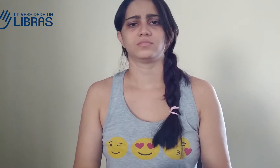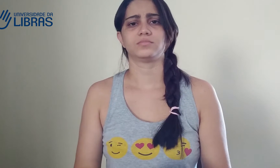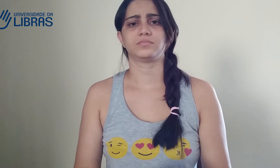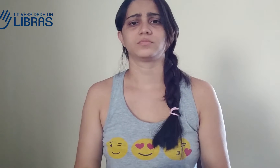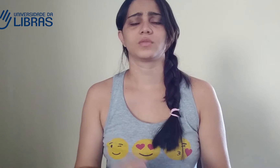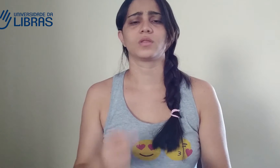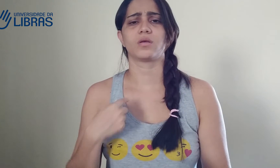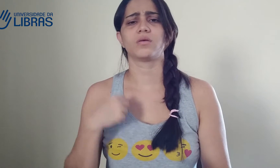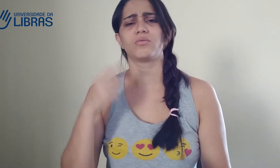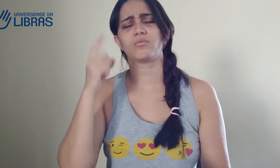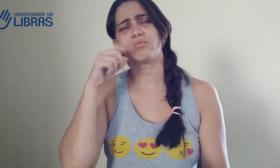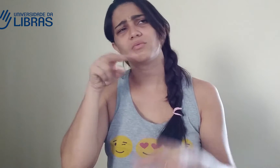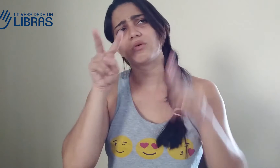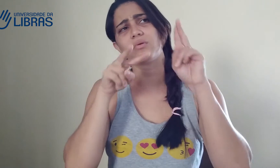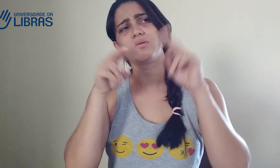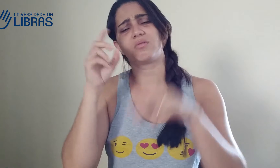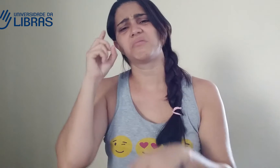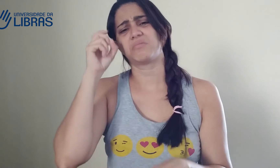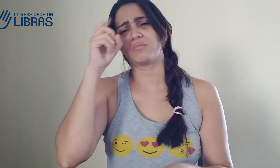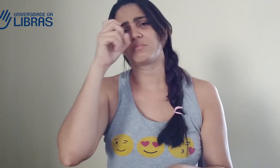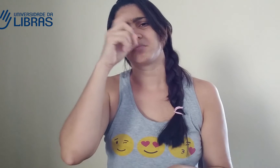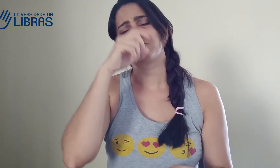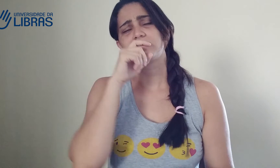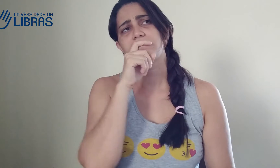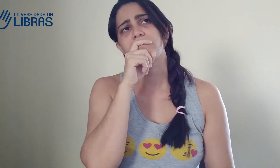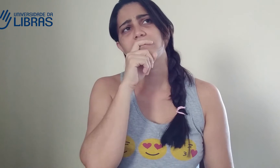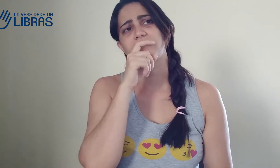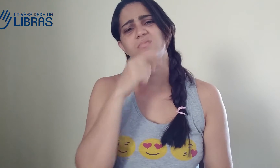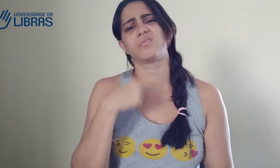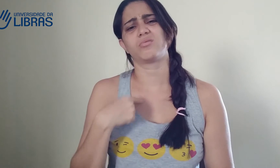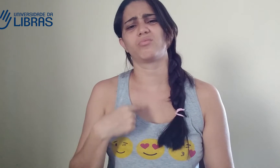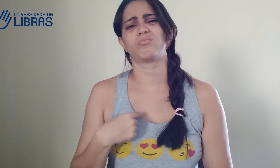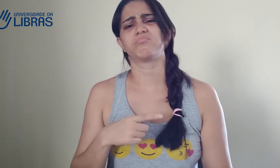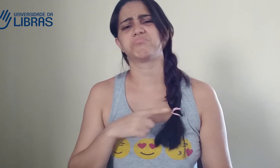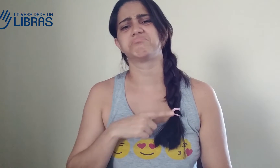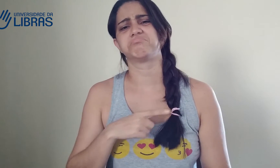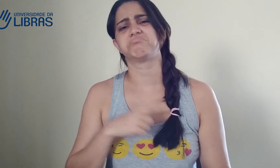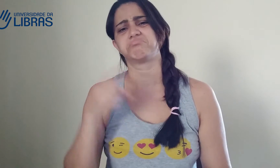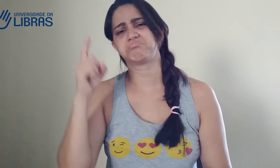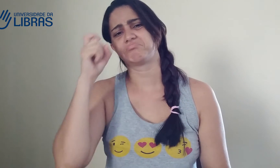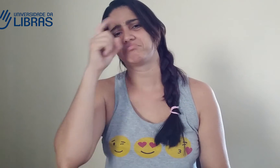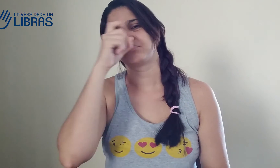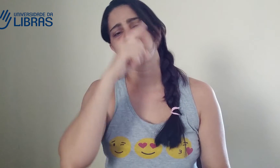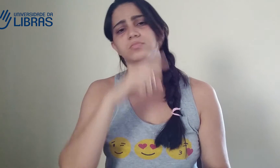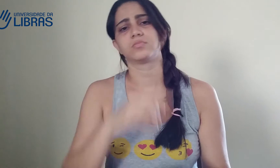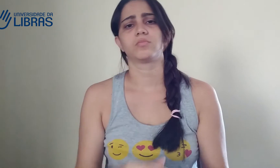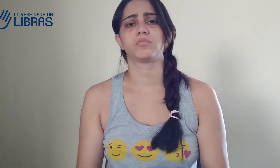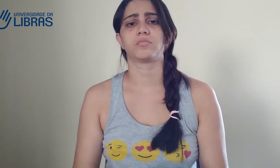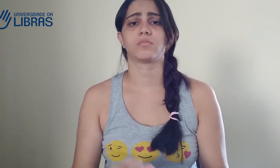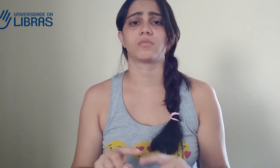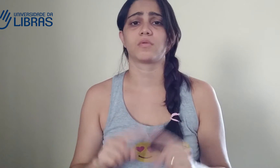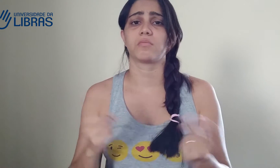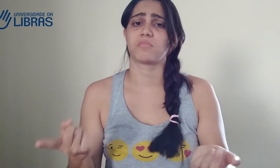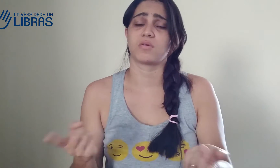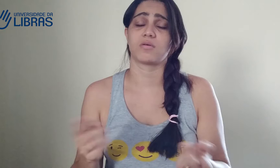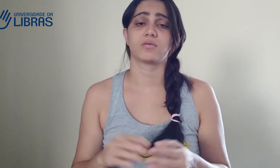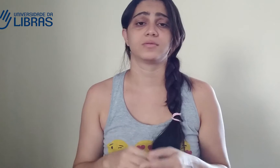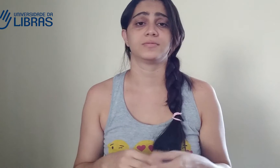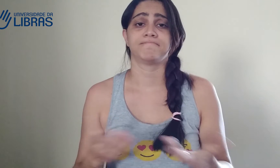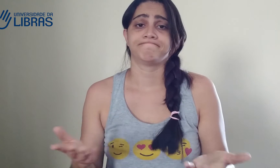importante, né? Os surdos, eles precisam entender. Ah, eu fiquei observando isso, eu sei, eu entendo, é difícil.